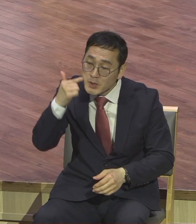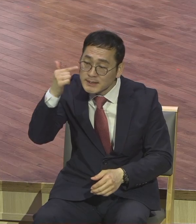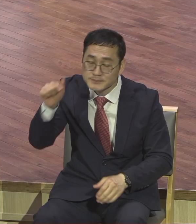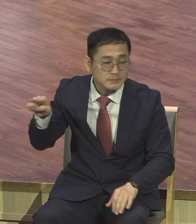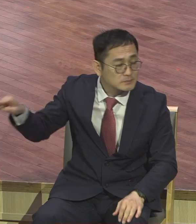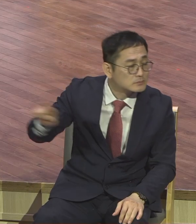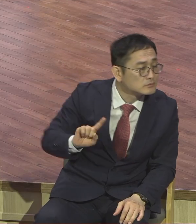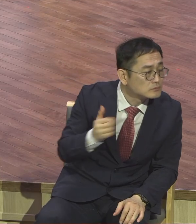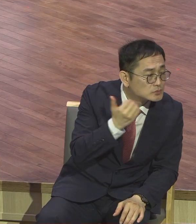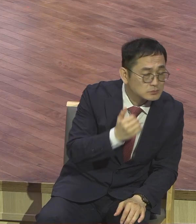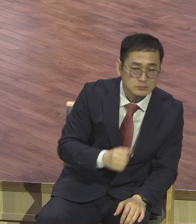뭐 전설의 고향입니까?